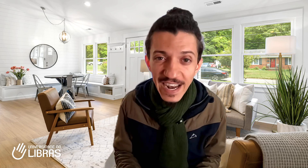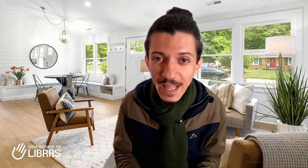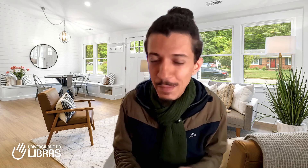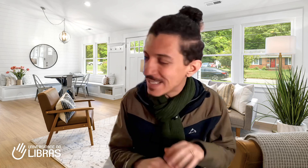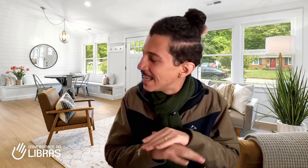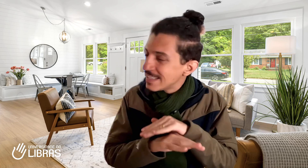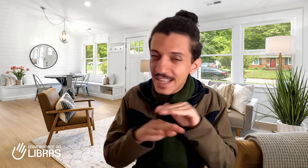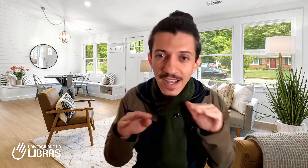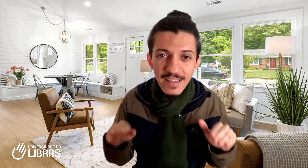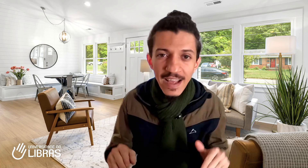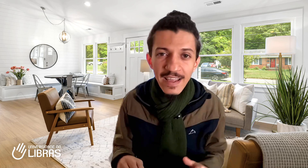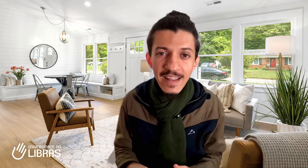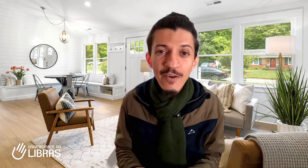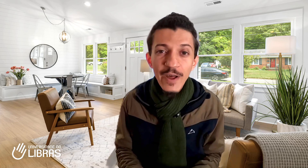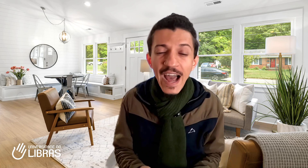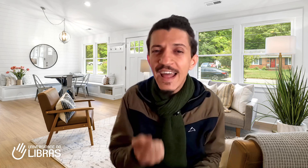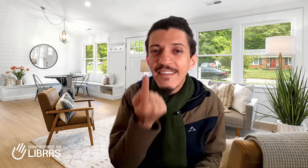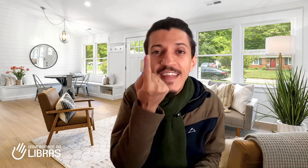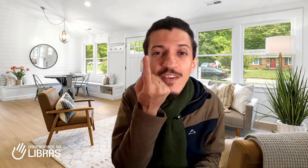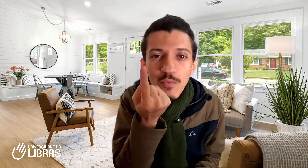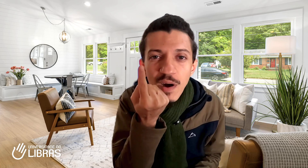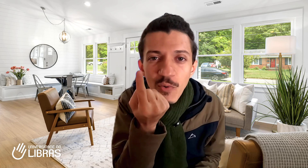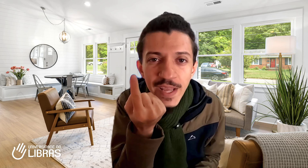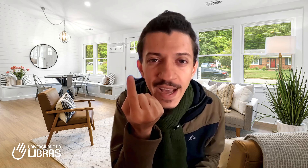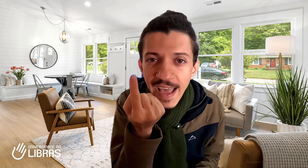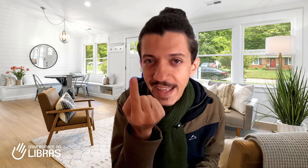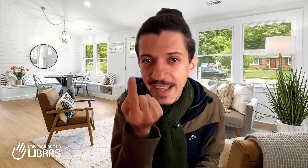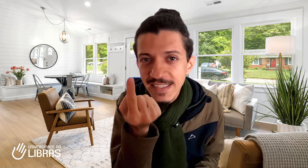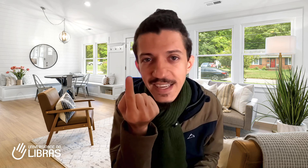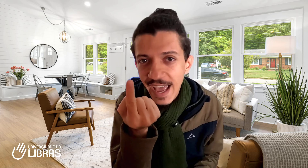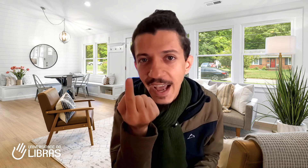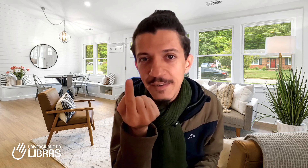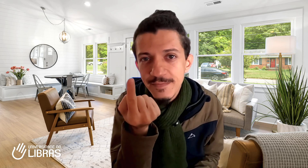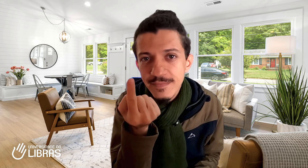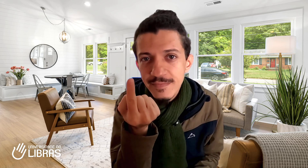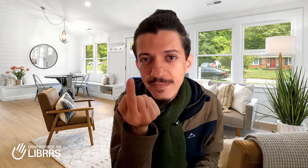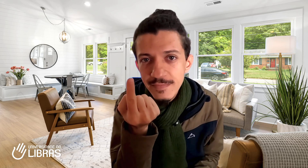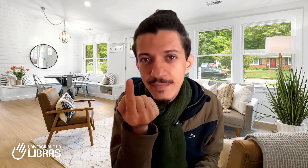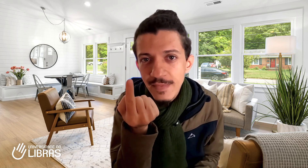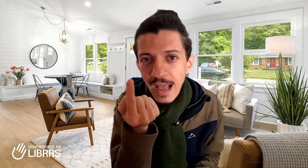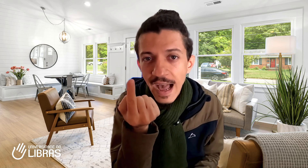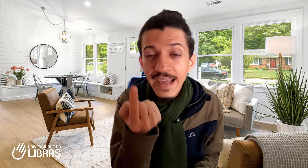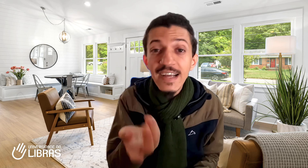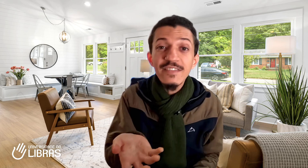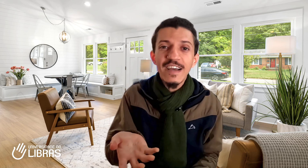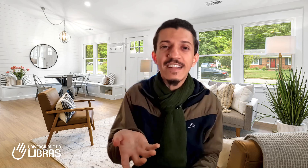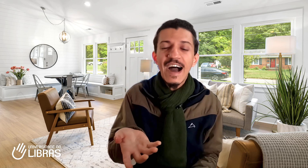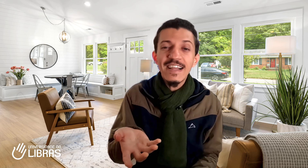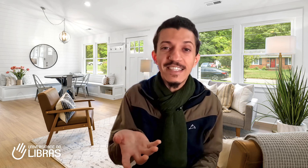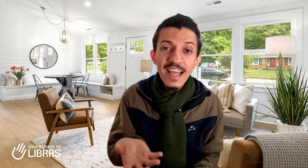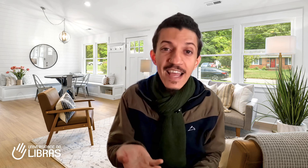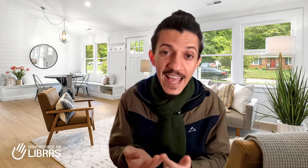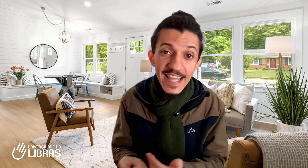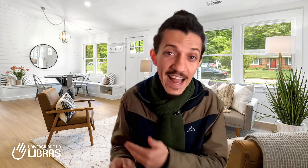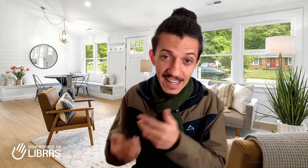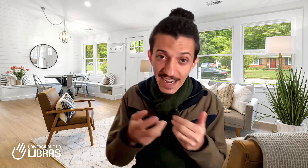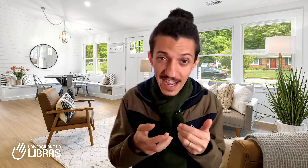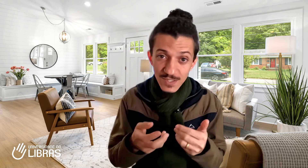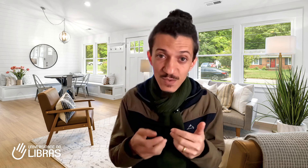Libras sem ter que decorar nenhuma única regrinha sequer. A grande verdade é que lá atrás, quando